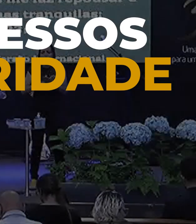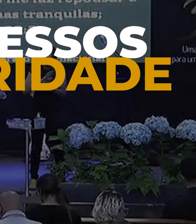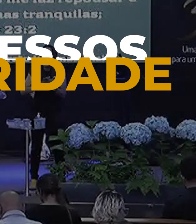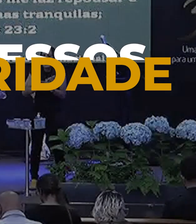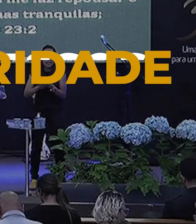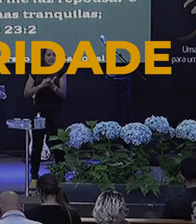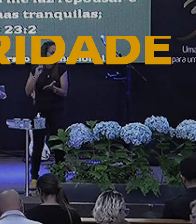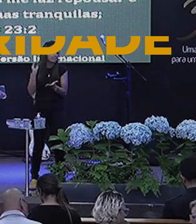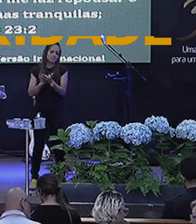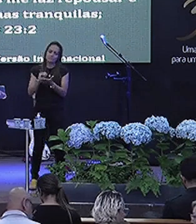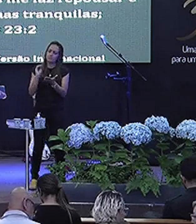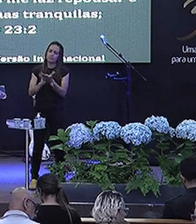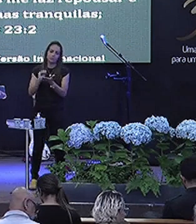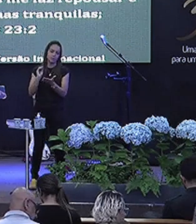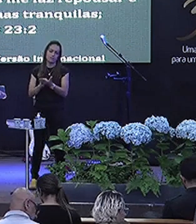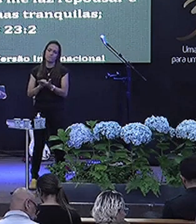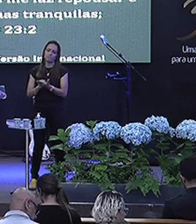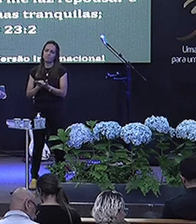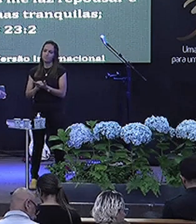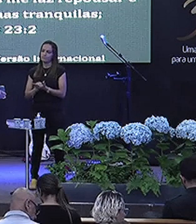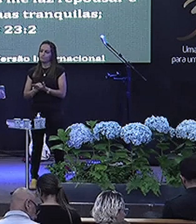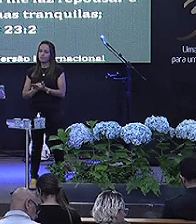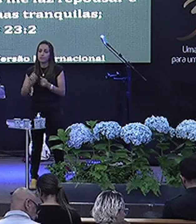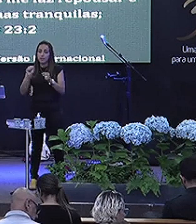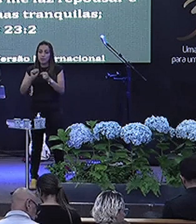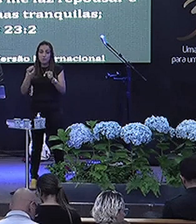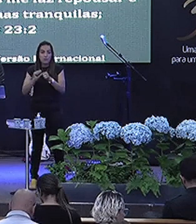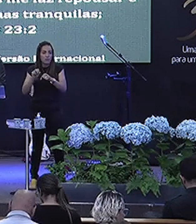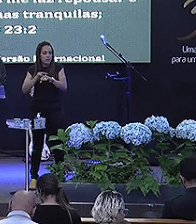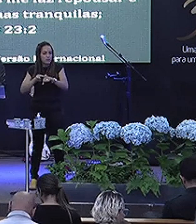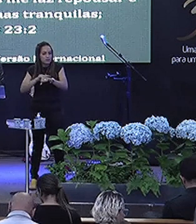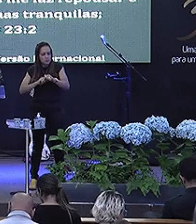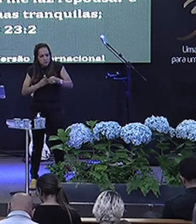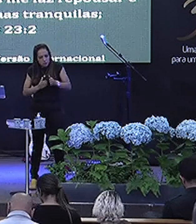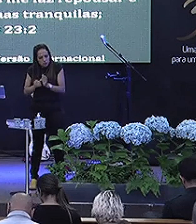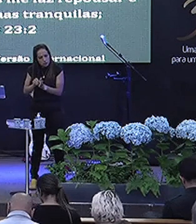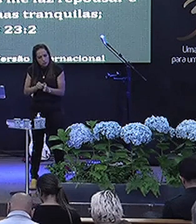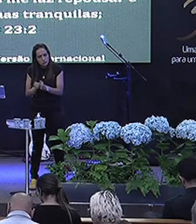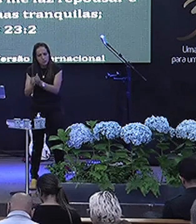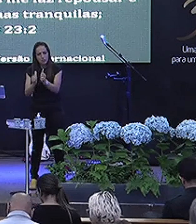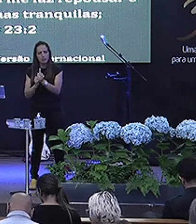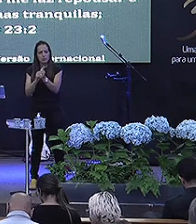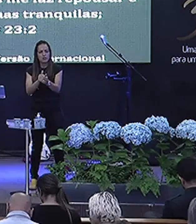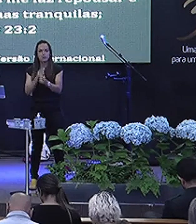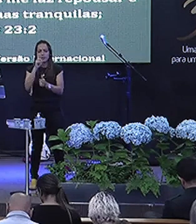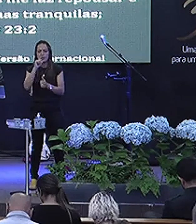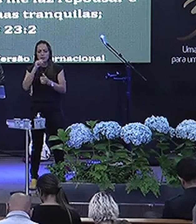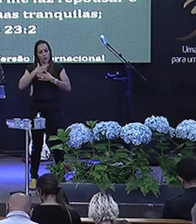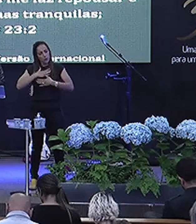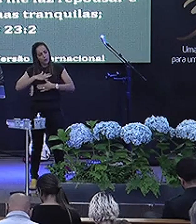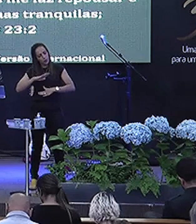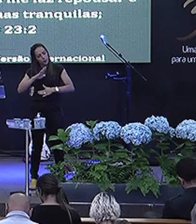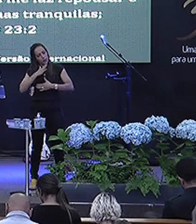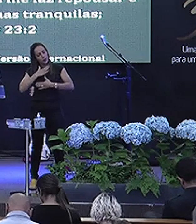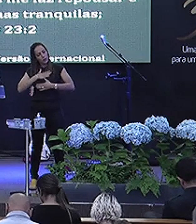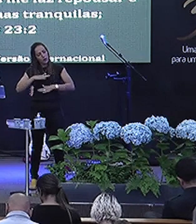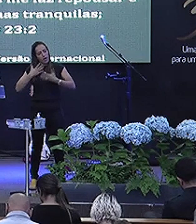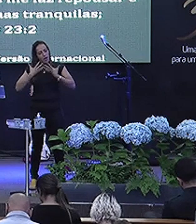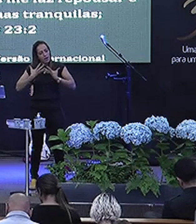faltará Deitar-me faz em verdes pastos, guia-me em águas tranquilas, refigera minha alma